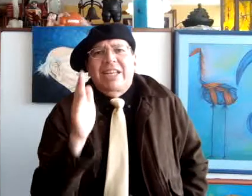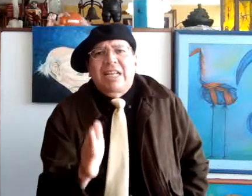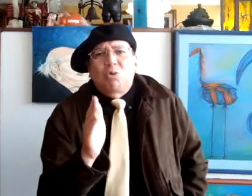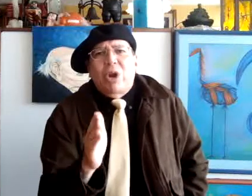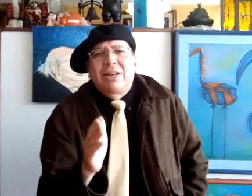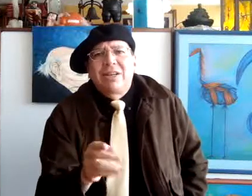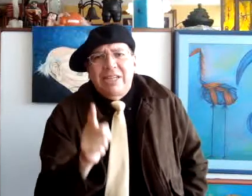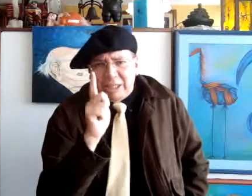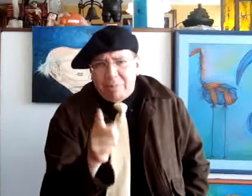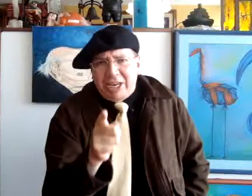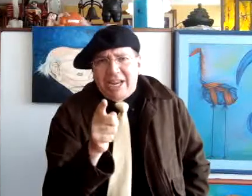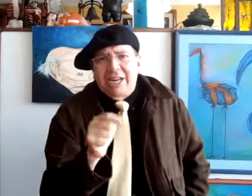arquitectura latinoamericana.